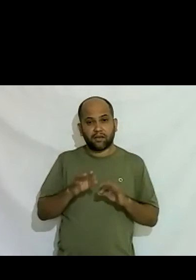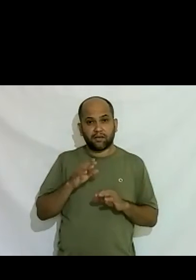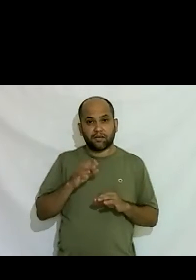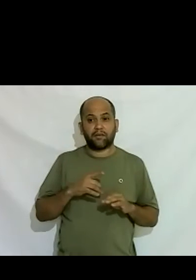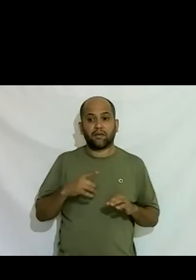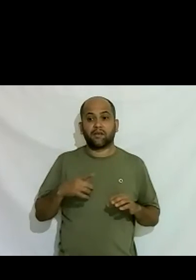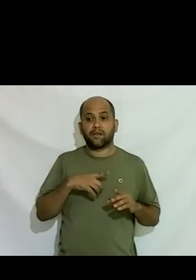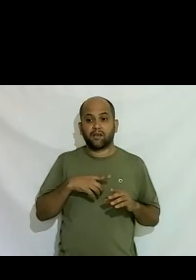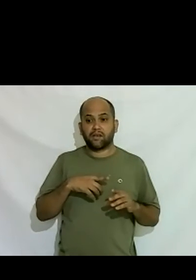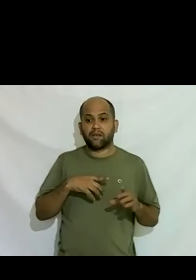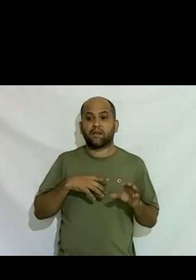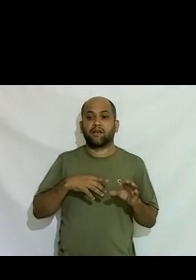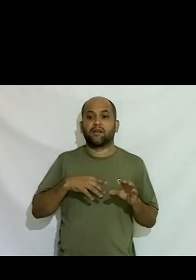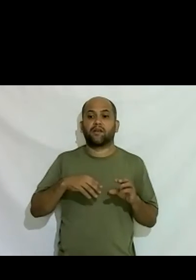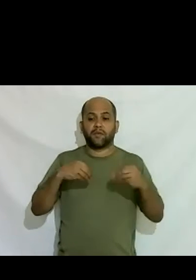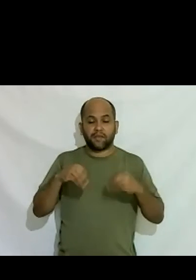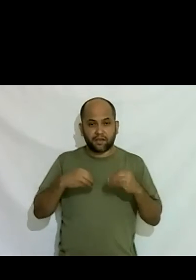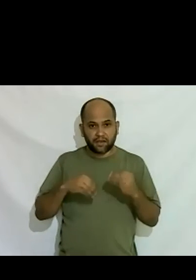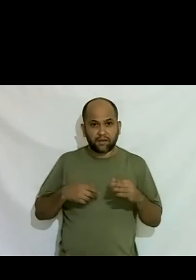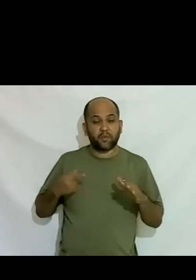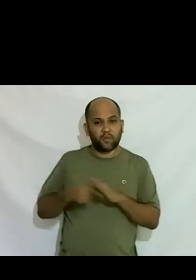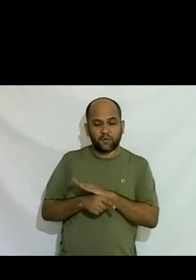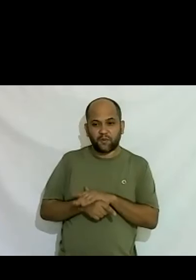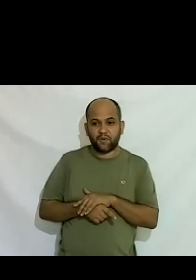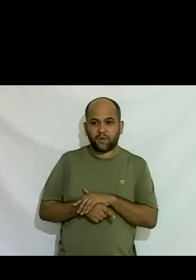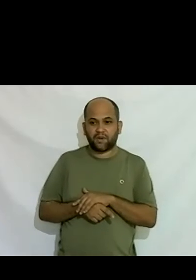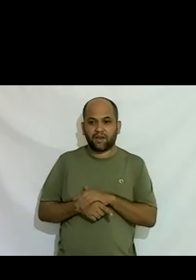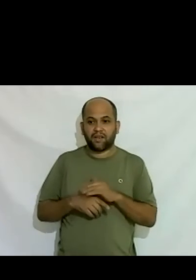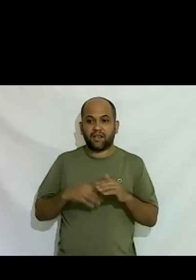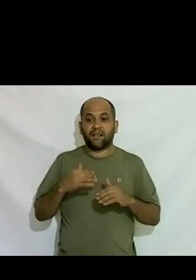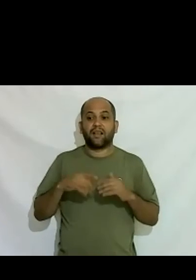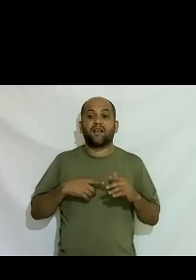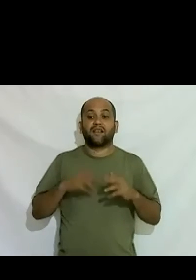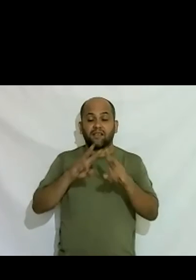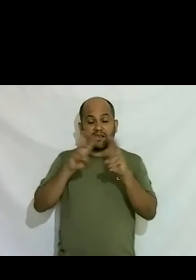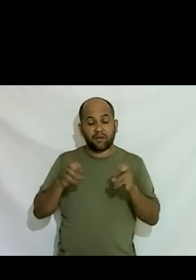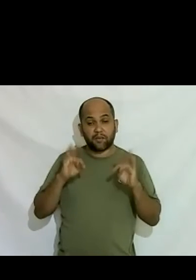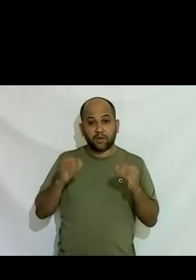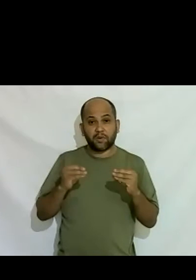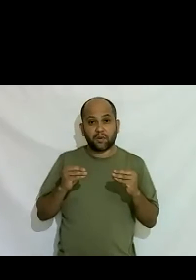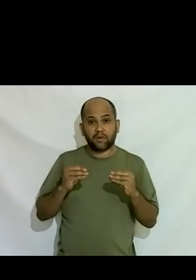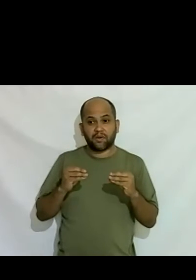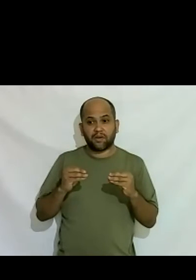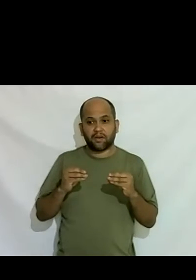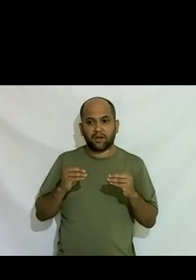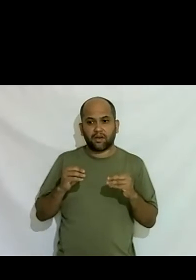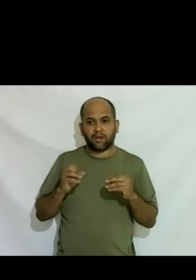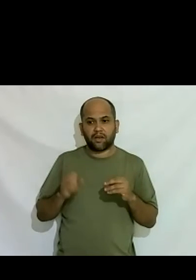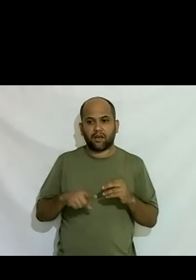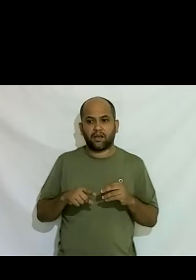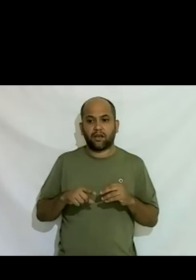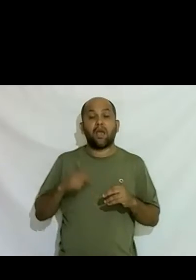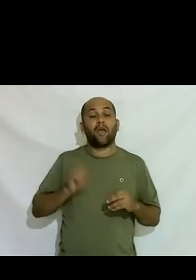remexi um bocado esse fundo para essas questões para toda é e é